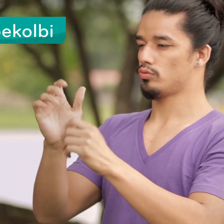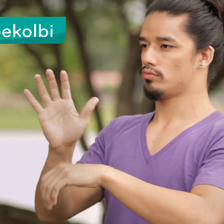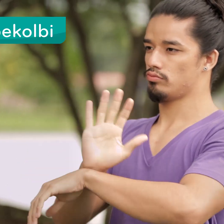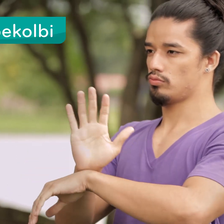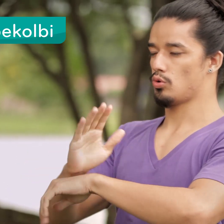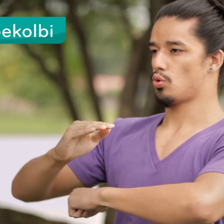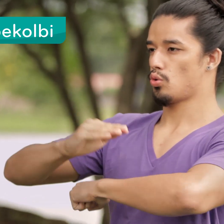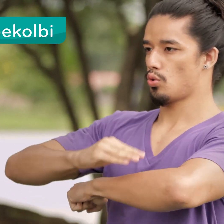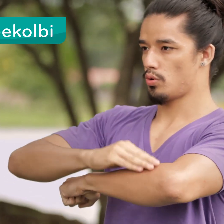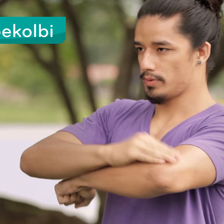sintoniza el canal Colby